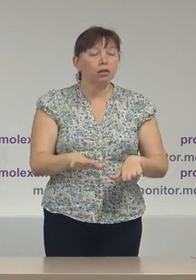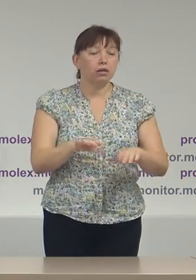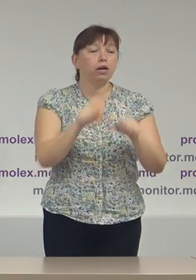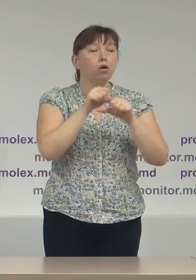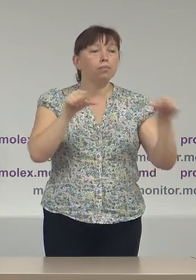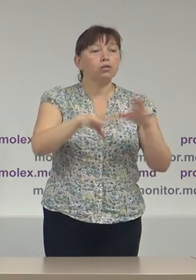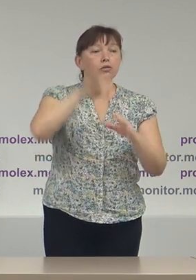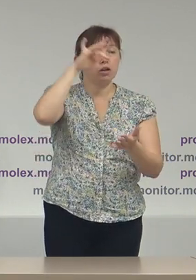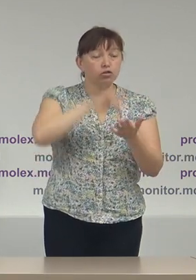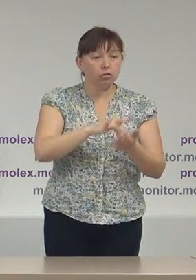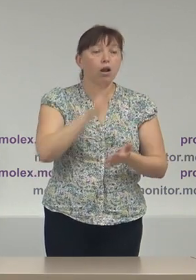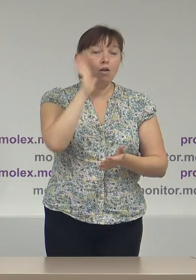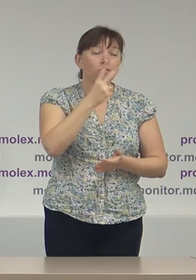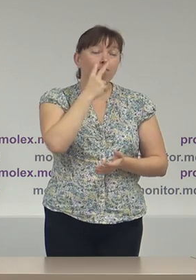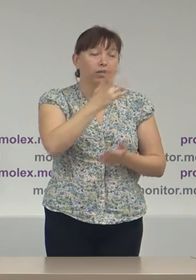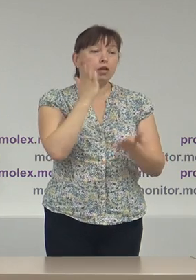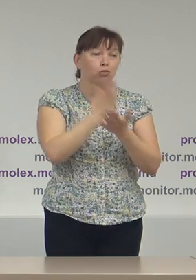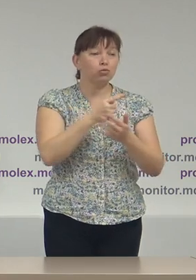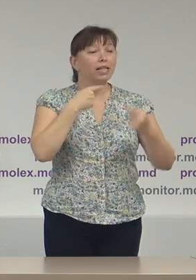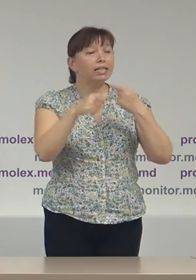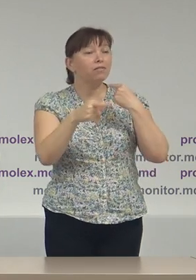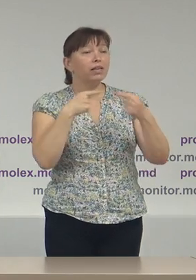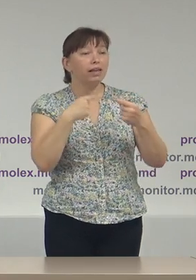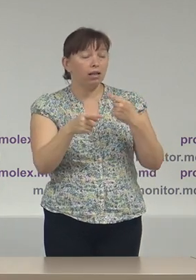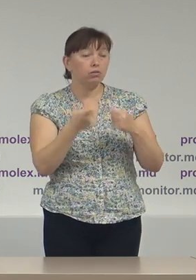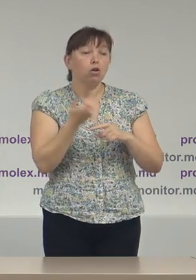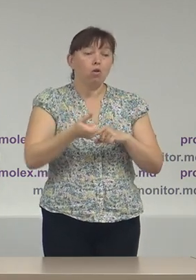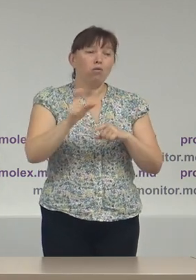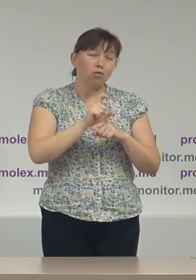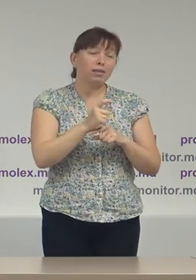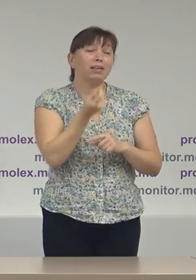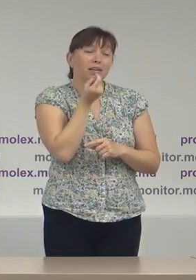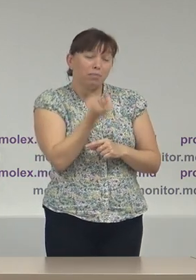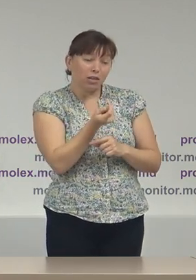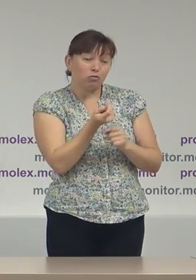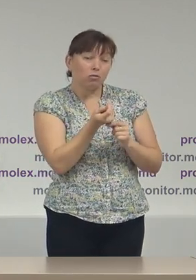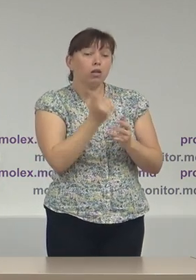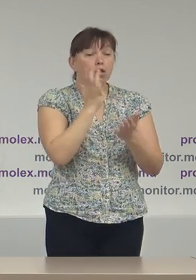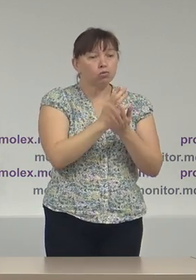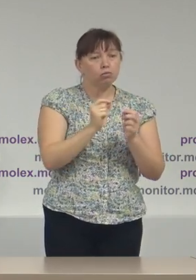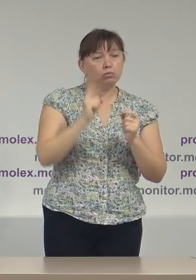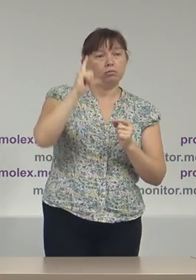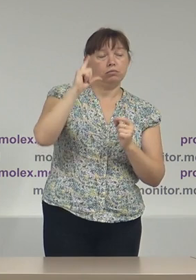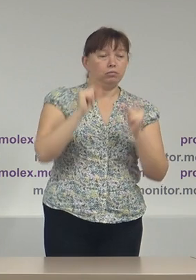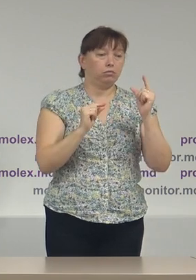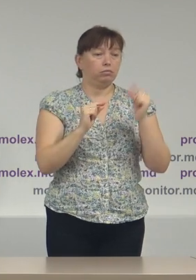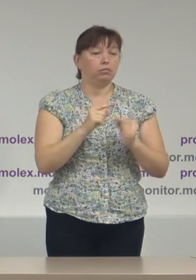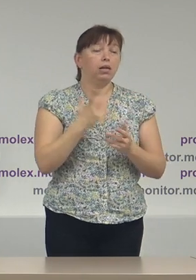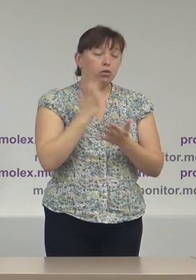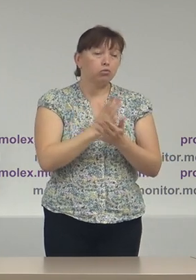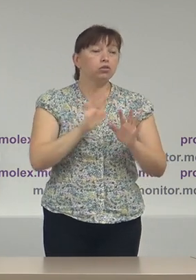Centrale, vom vedea anumite diferențe destul de mici pe alocuri, dar în anumite situații